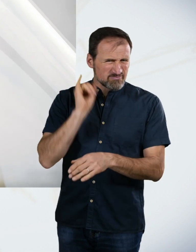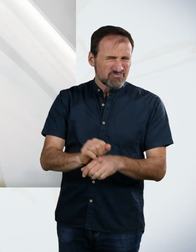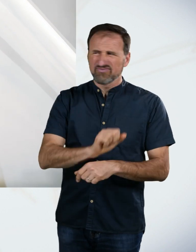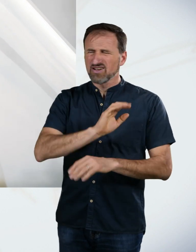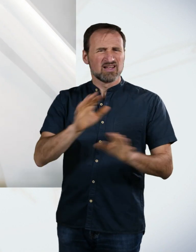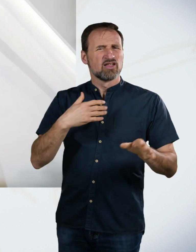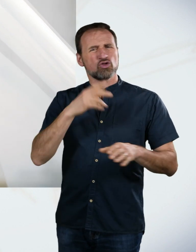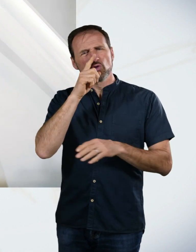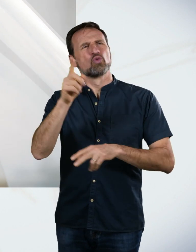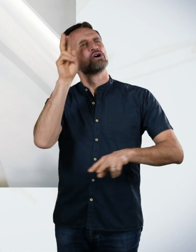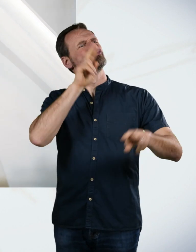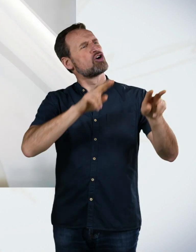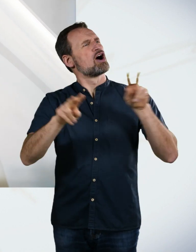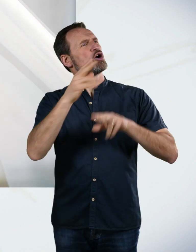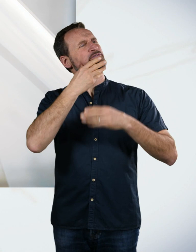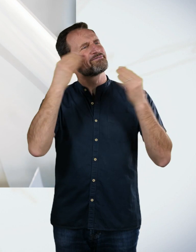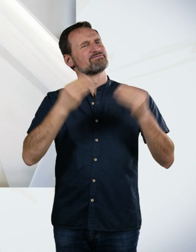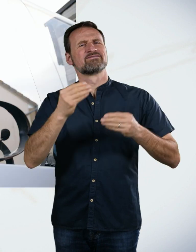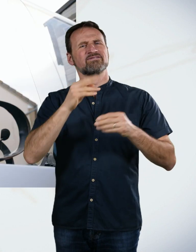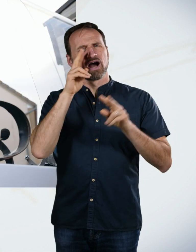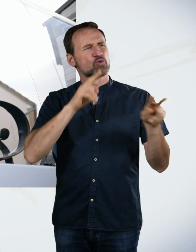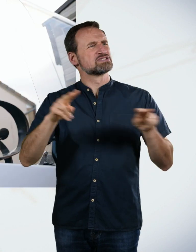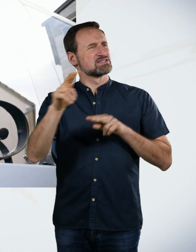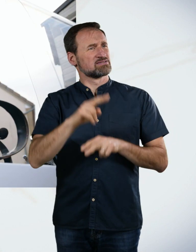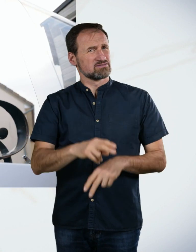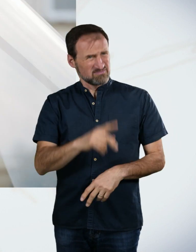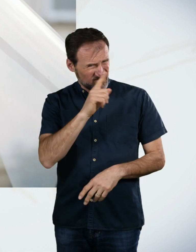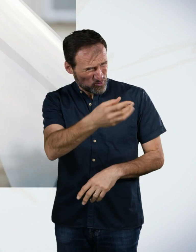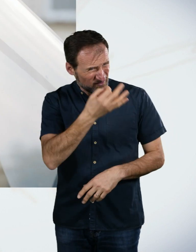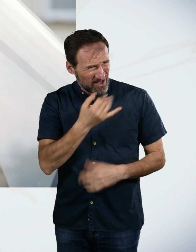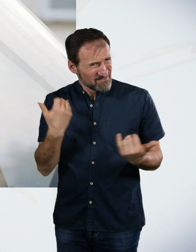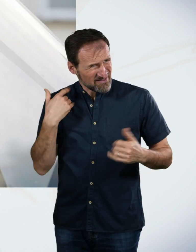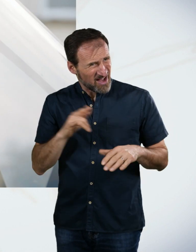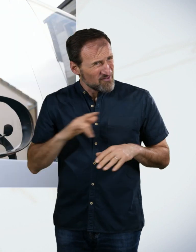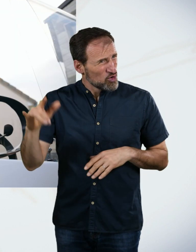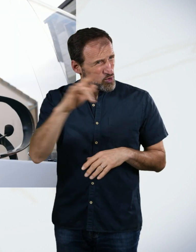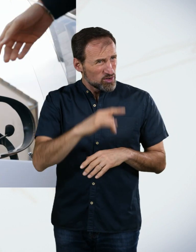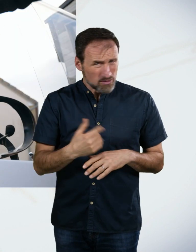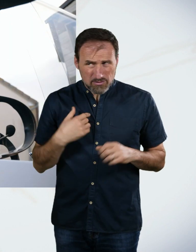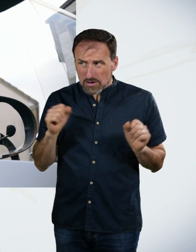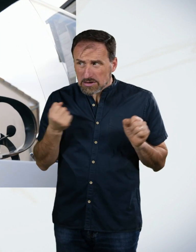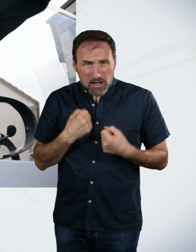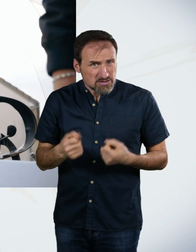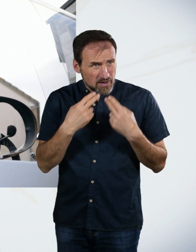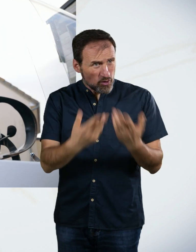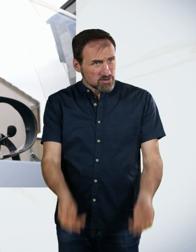jemand fragt, wie dieser Flug war, kann ich einfach nichts sagen. Ihr geht mir auf den Sack. Hier. Falsch.